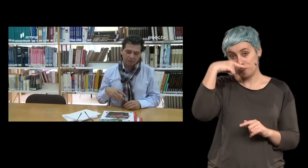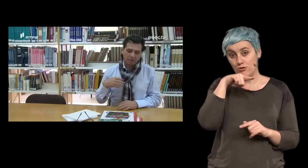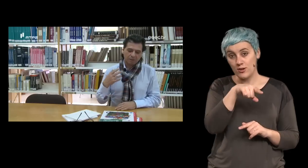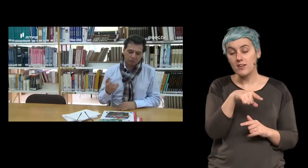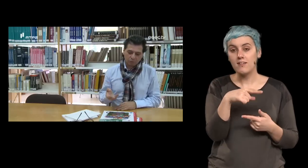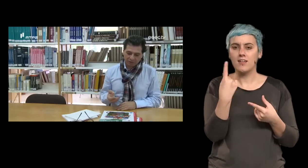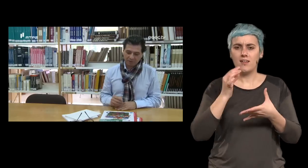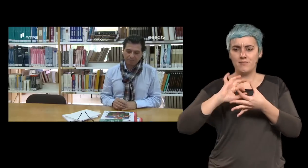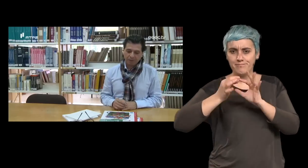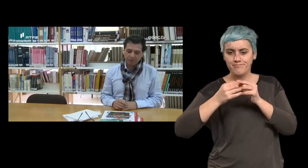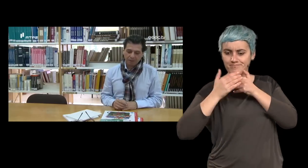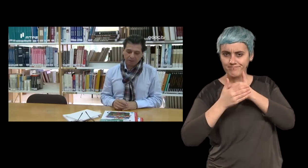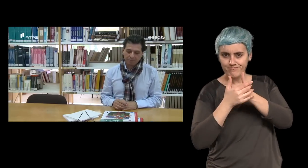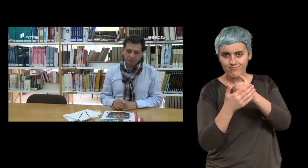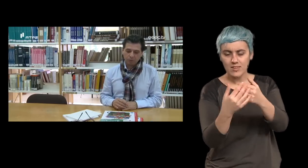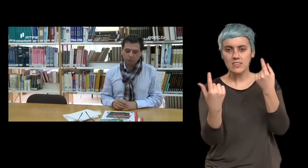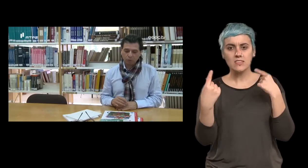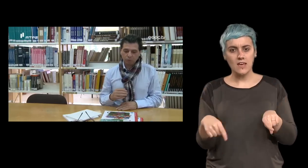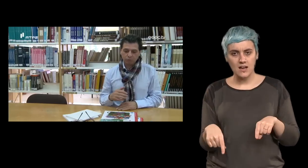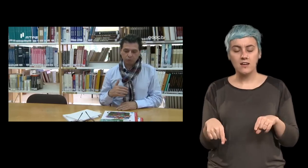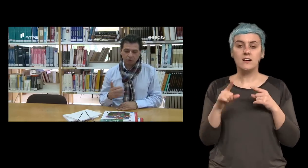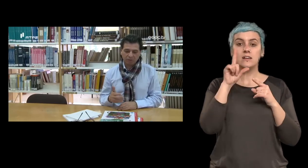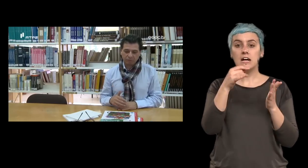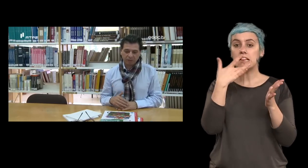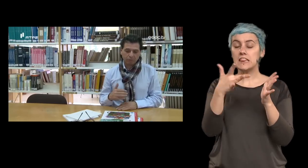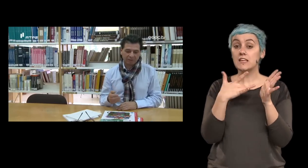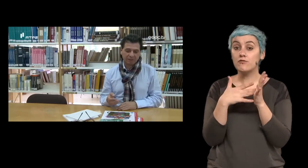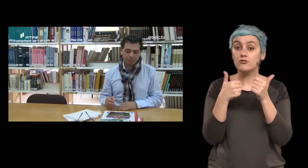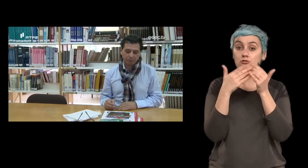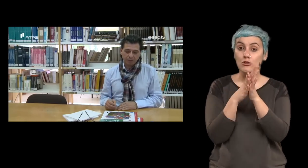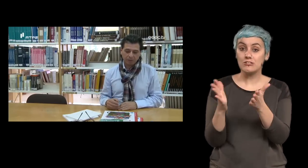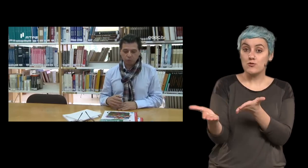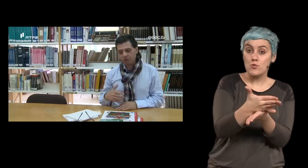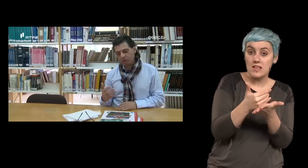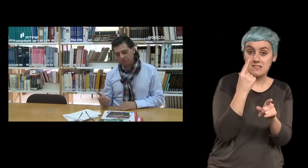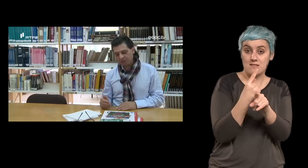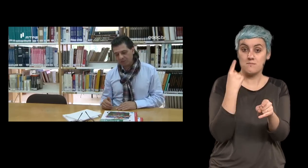sequência todos os livros da coleção os que onde sair